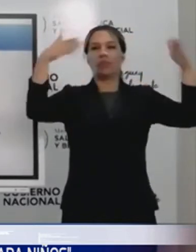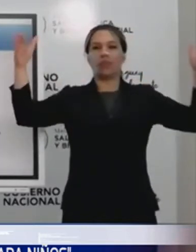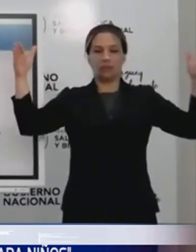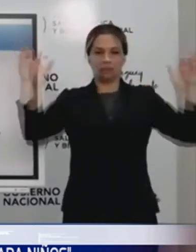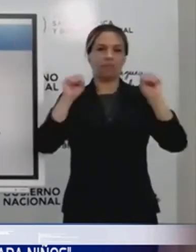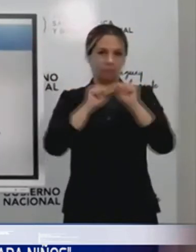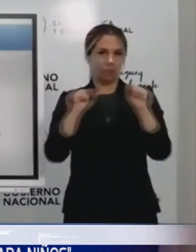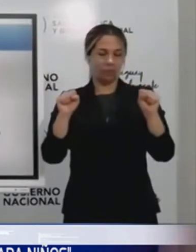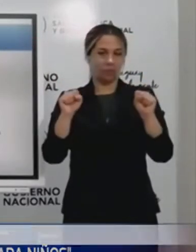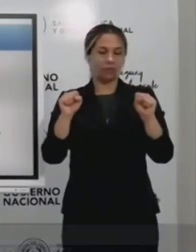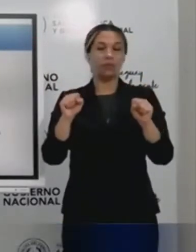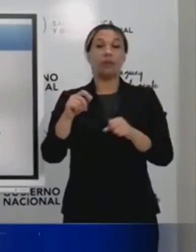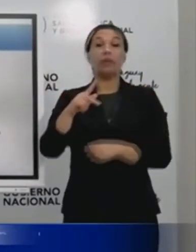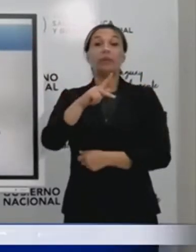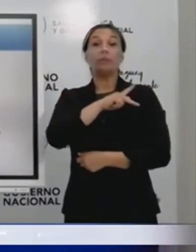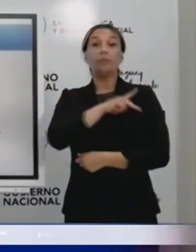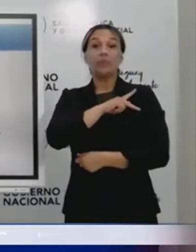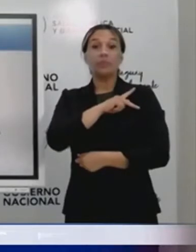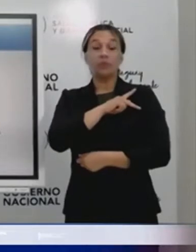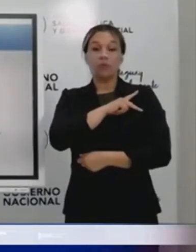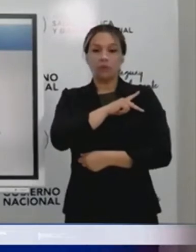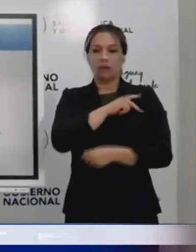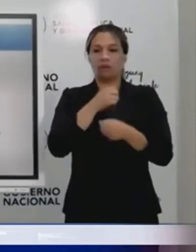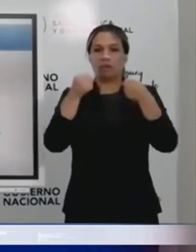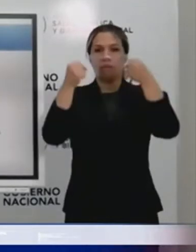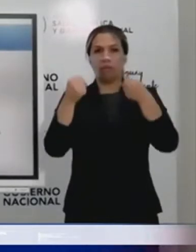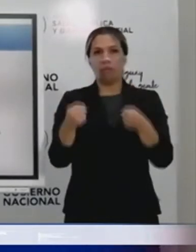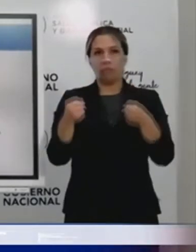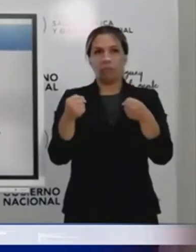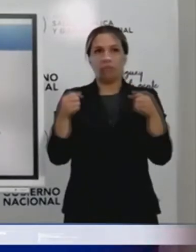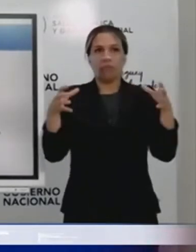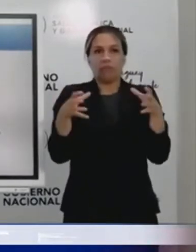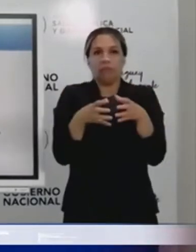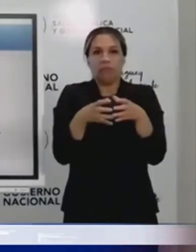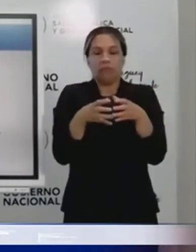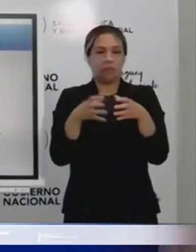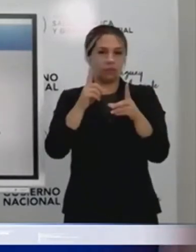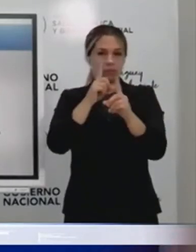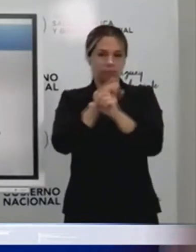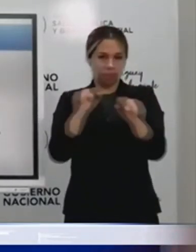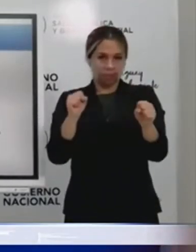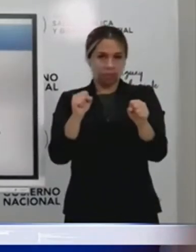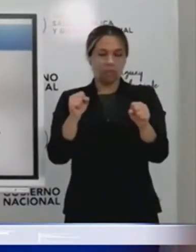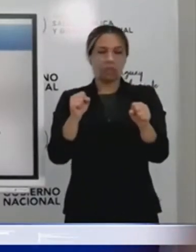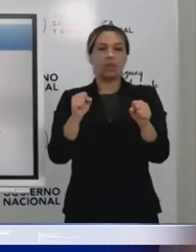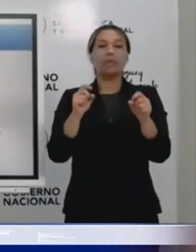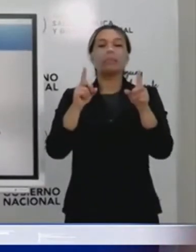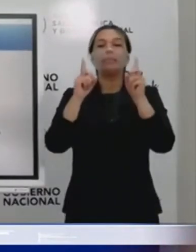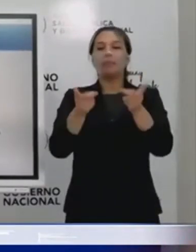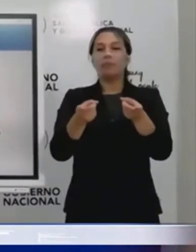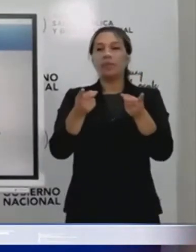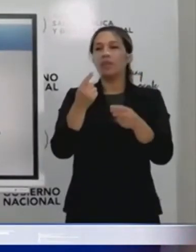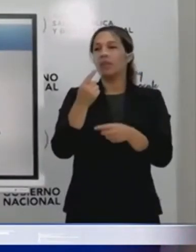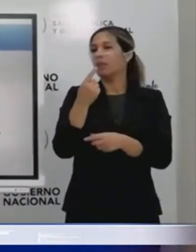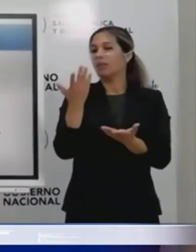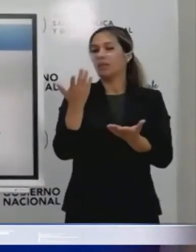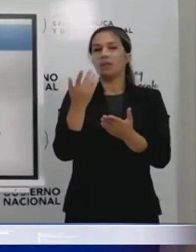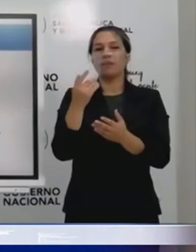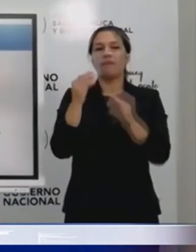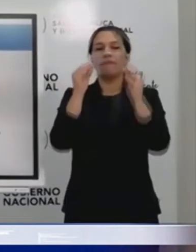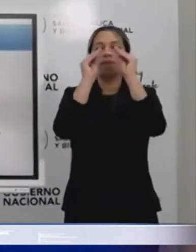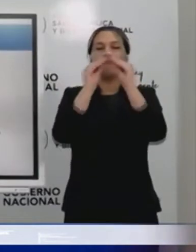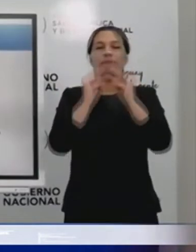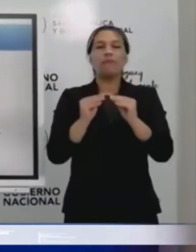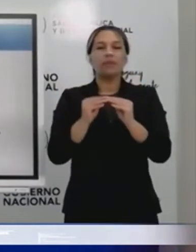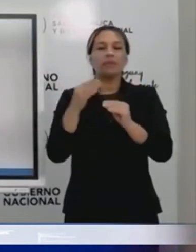Personas. Evitar el hacinamiento. Y la frecuencia. Que sea la menor cantidad de veces en la